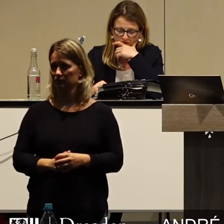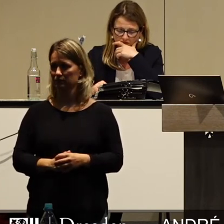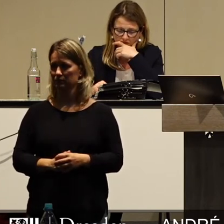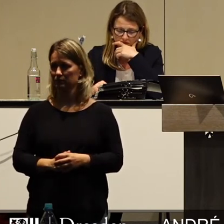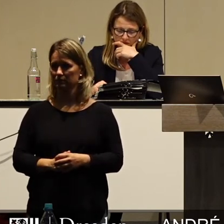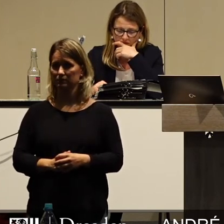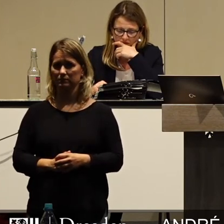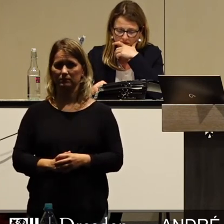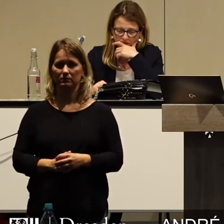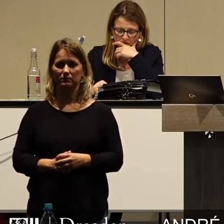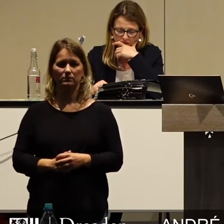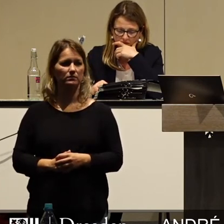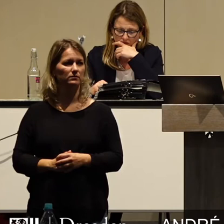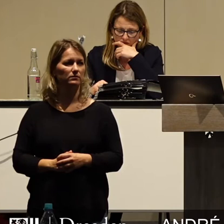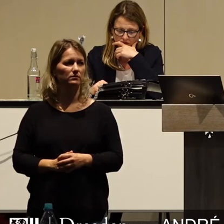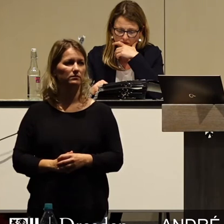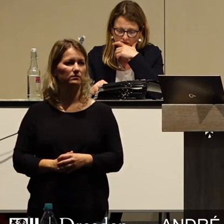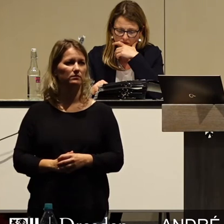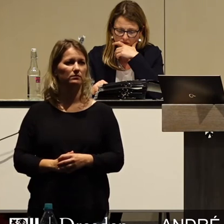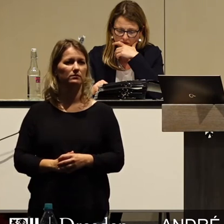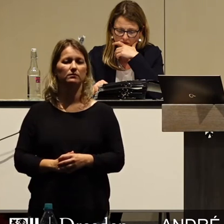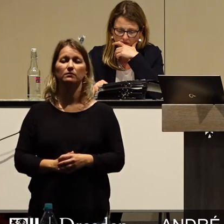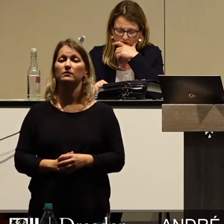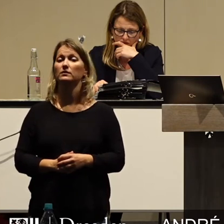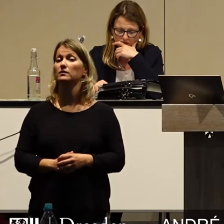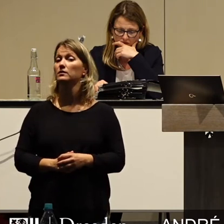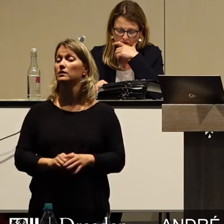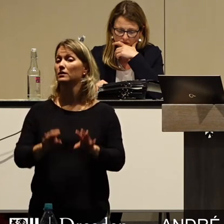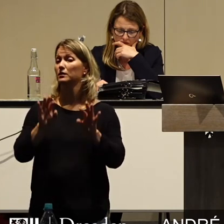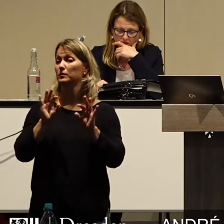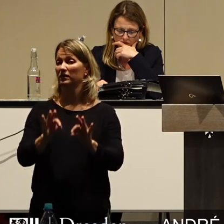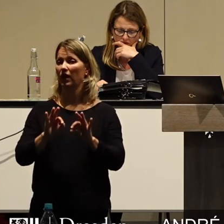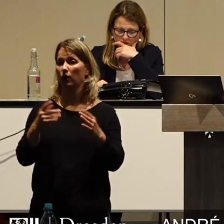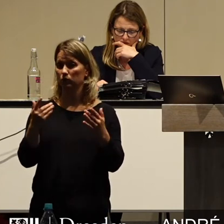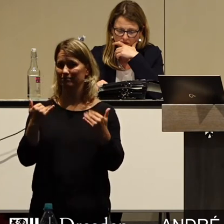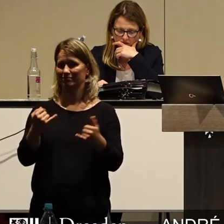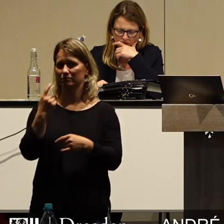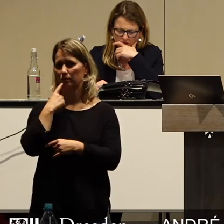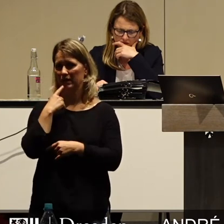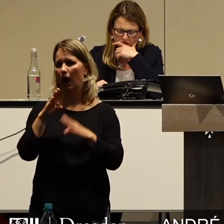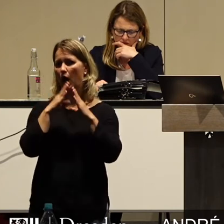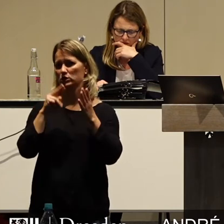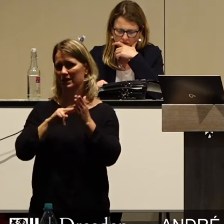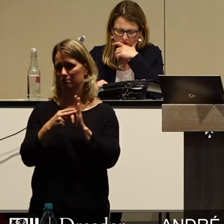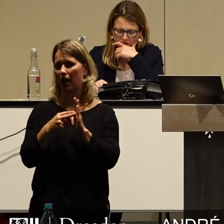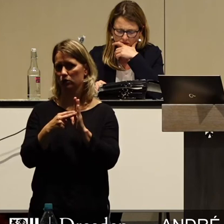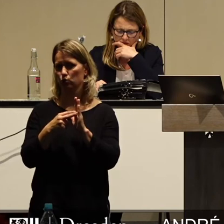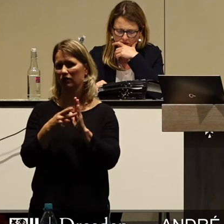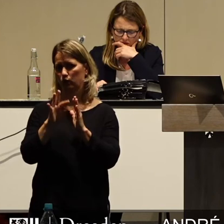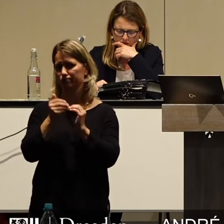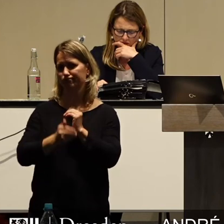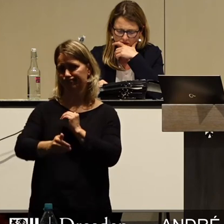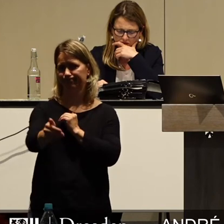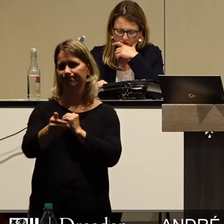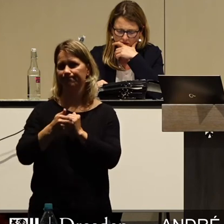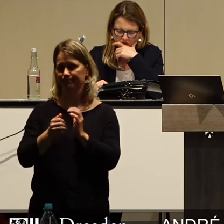Meine Damen und Herren, gleichzeitig drohen angesichts der gegenwärtigen Haushaltsplanungen in den kommenden Jahren